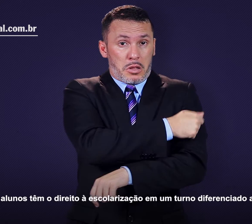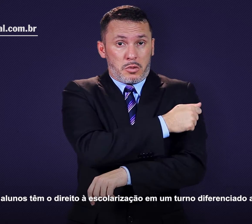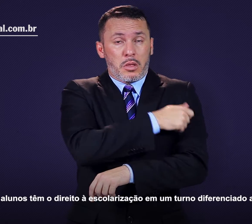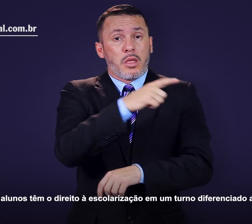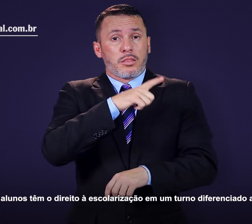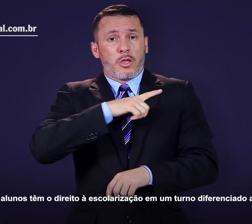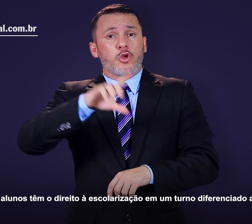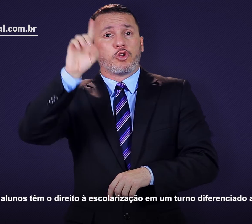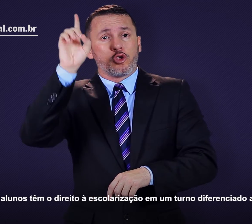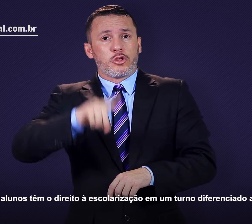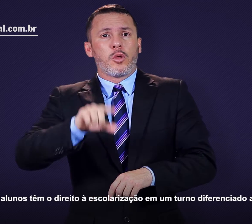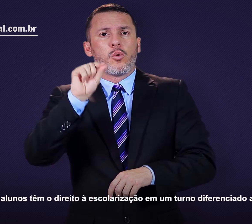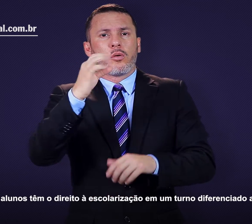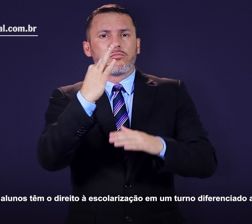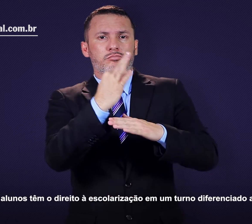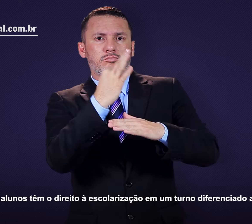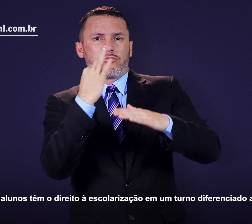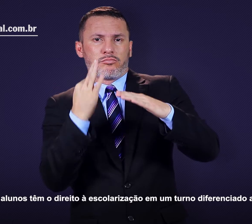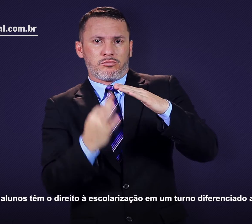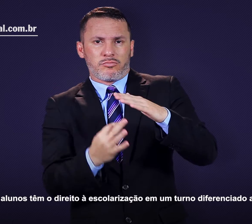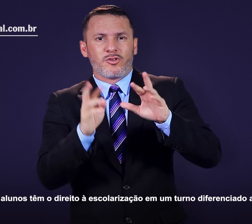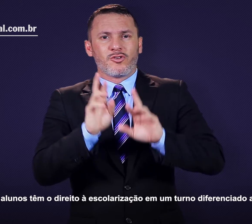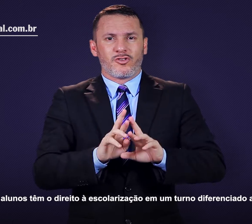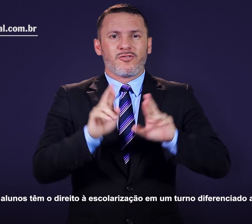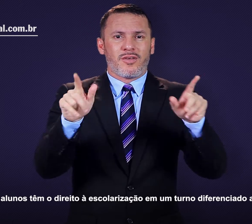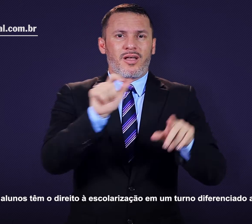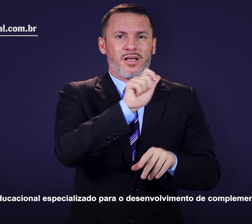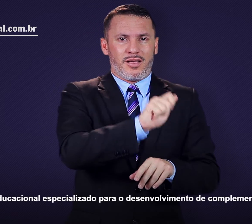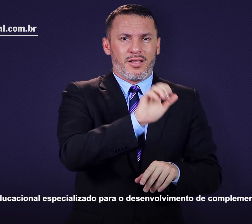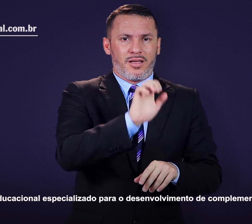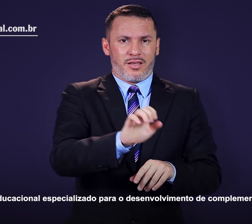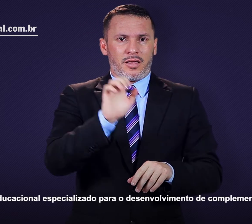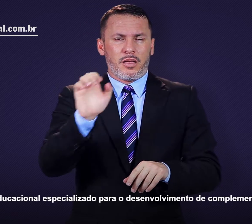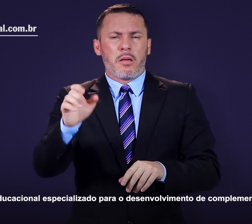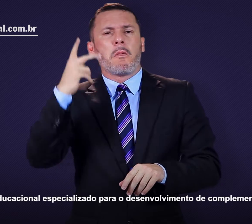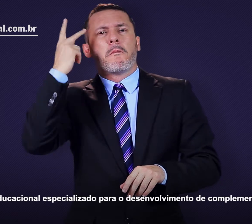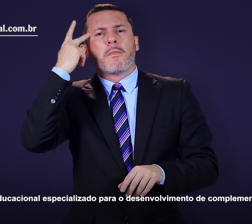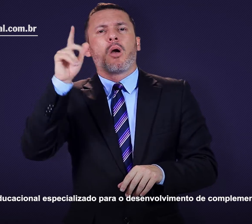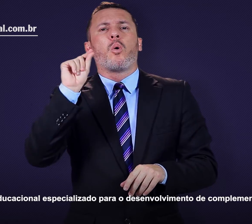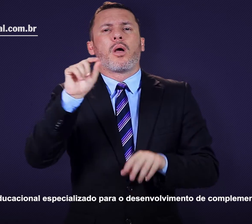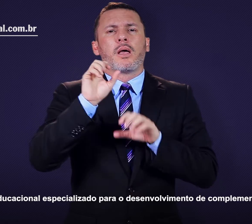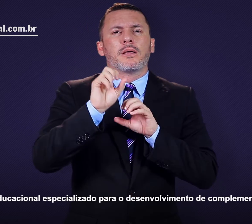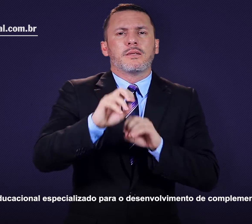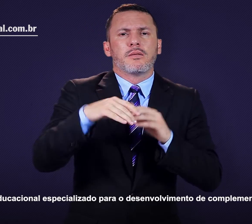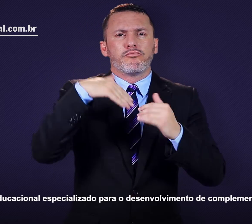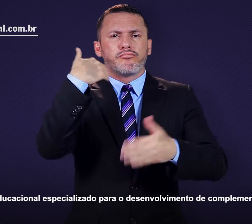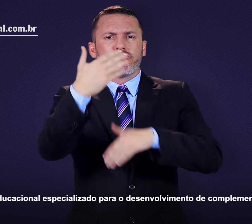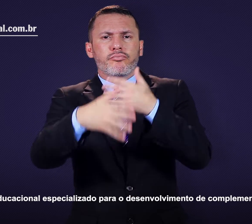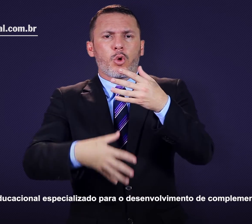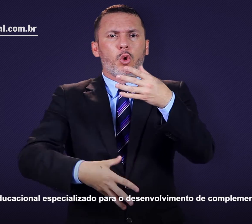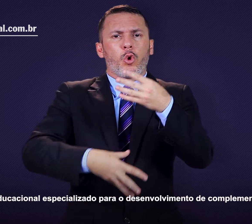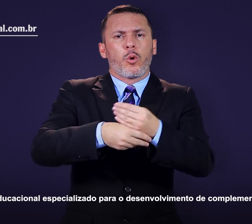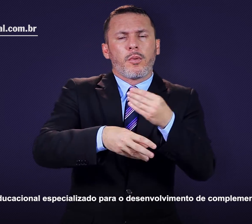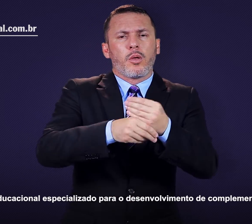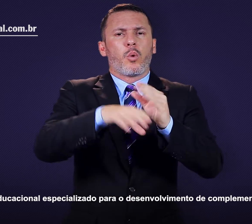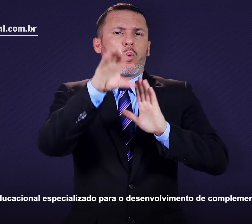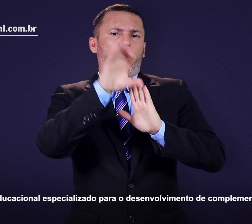direito à escolarização em um turno diferenciado ao do atendimento educacional especializado para o desenvolvimento de complementação